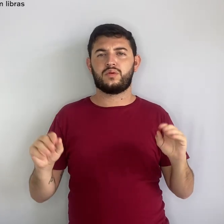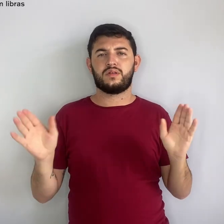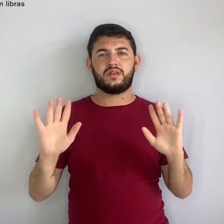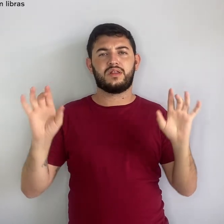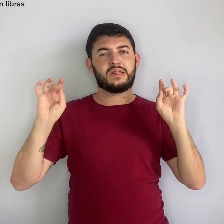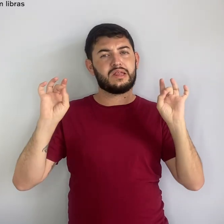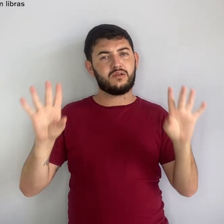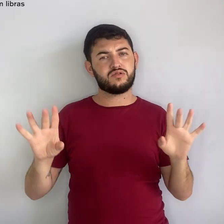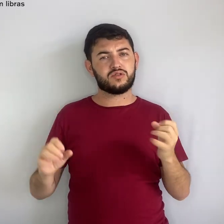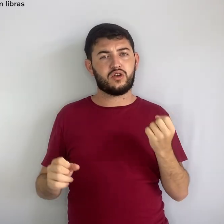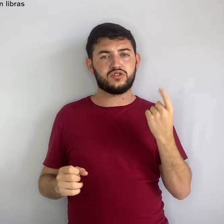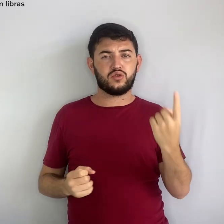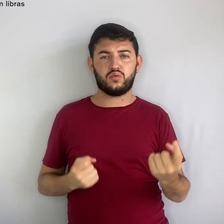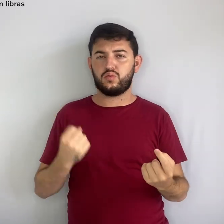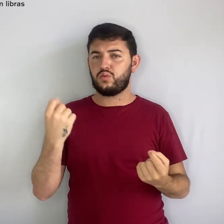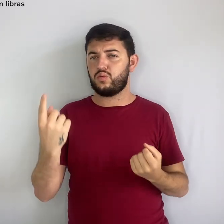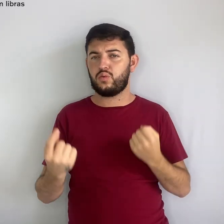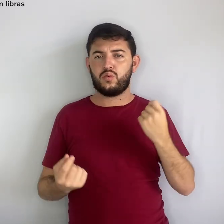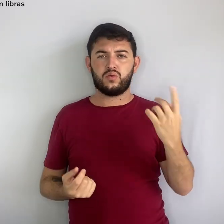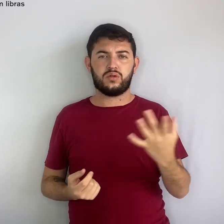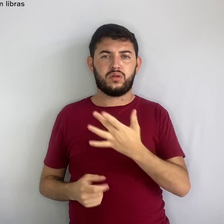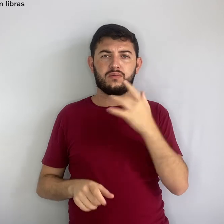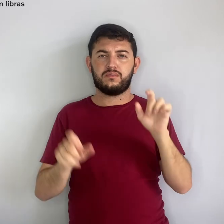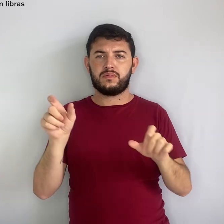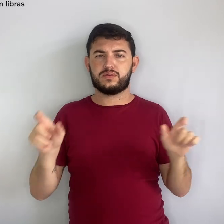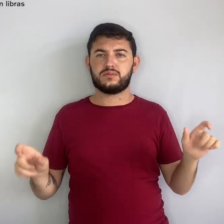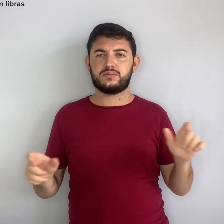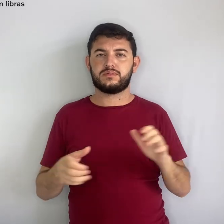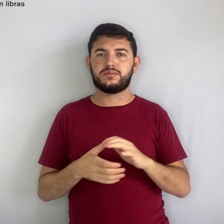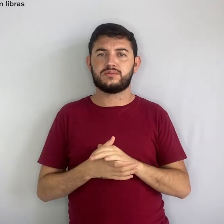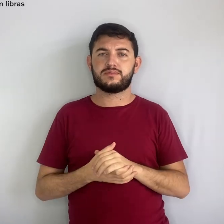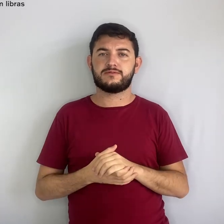de um ou de outro. Obrigado. Obrigado. Obrigado. Obrigado. Obrigado.